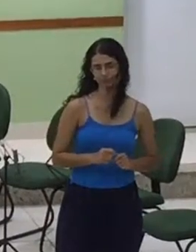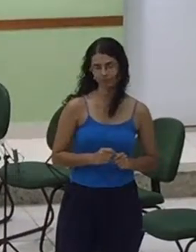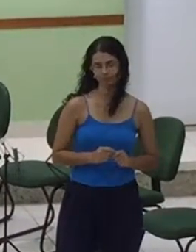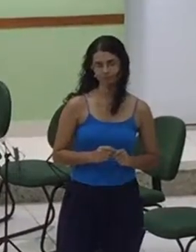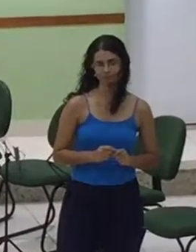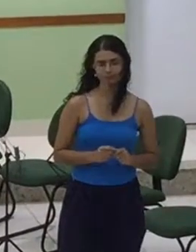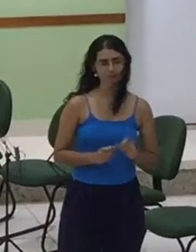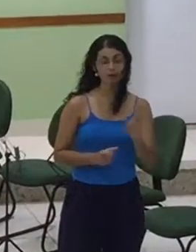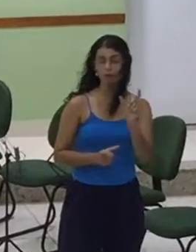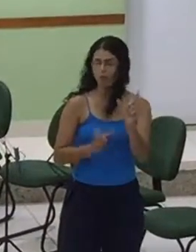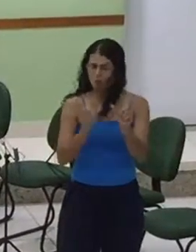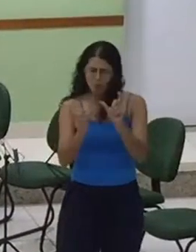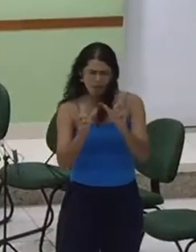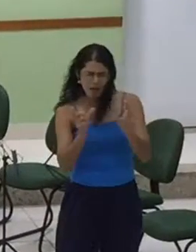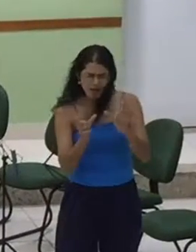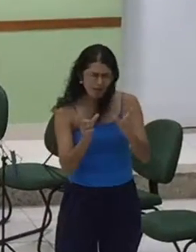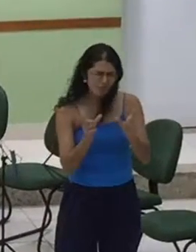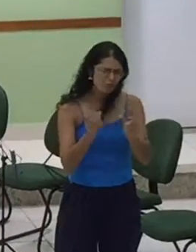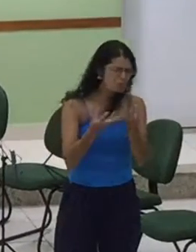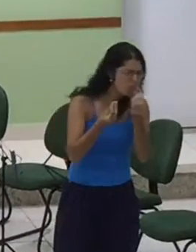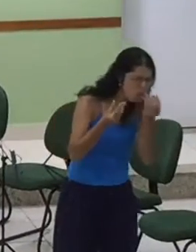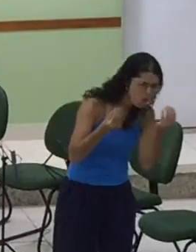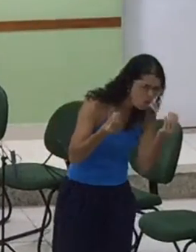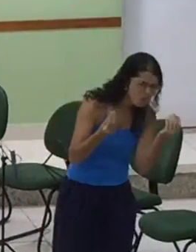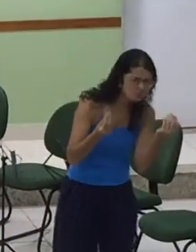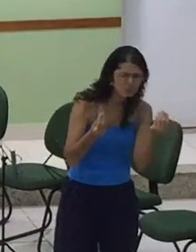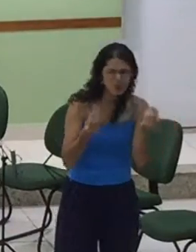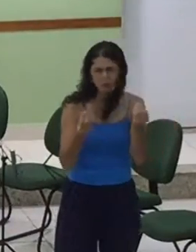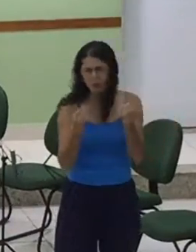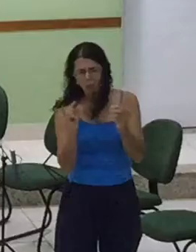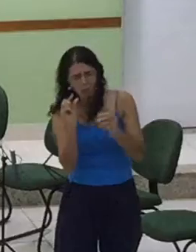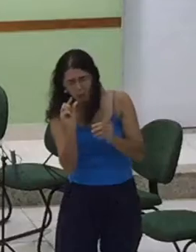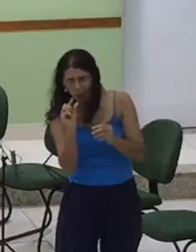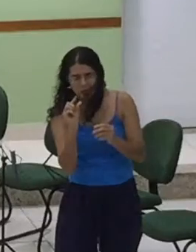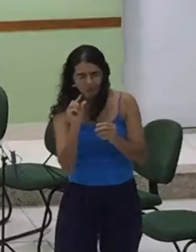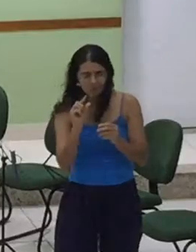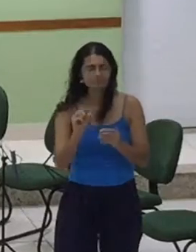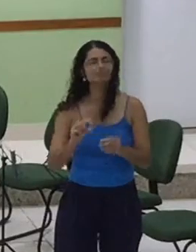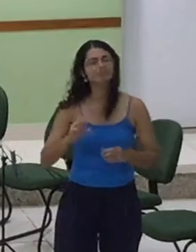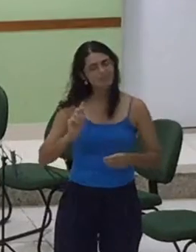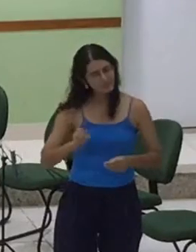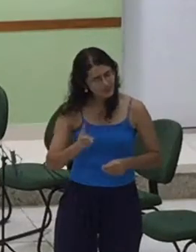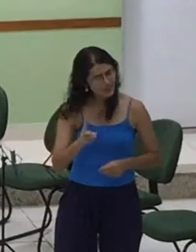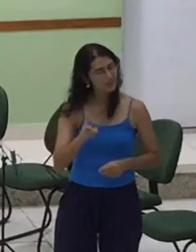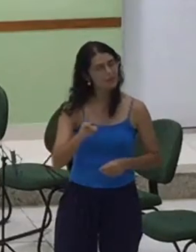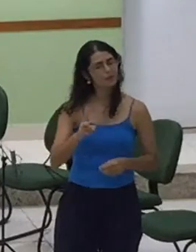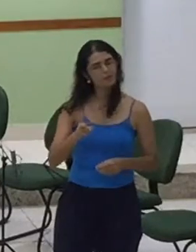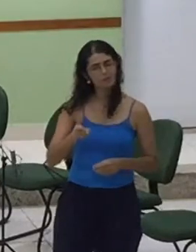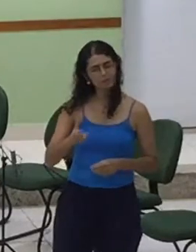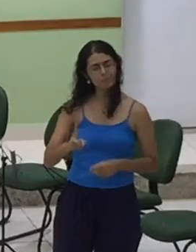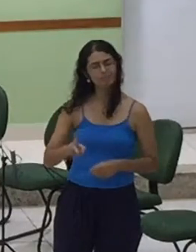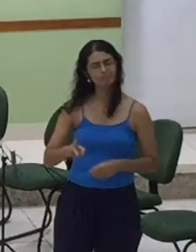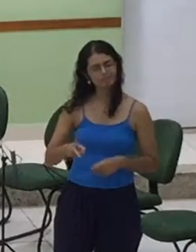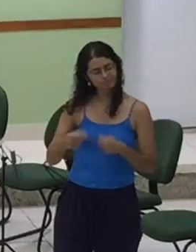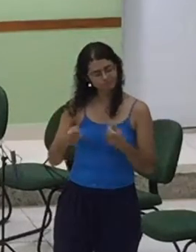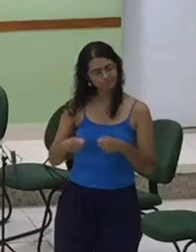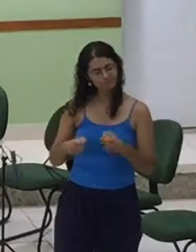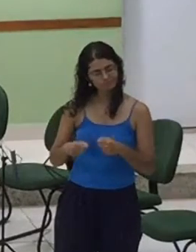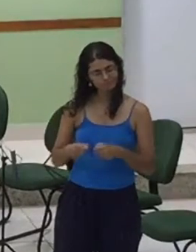muitas Nem poucas Para descrever a nossa gratidão a Deus Sempre nos soltem palavras Para a gratidão